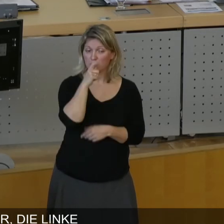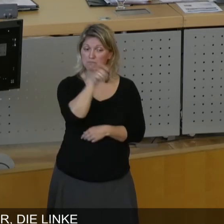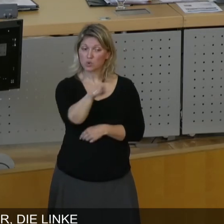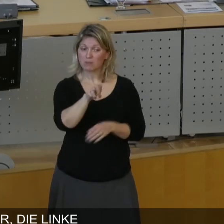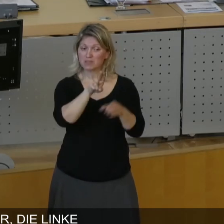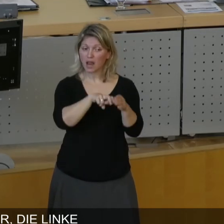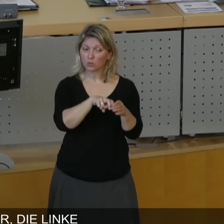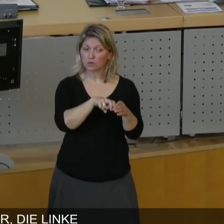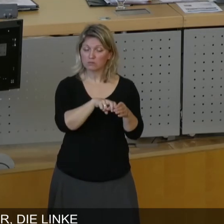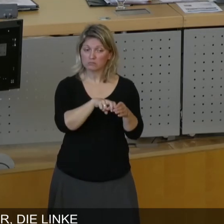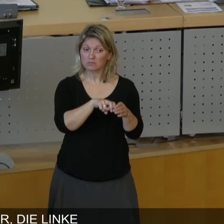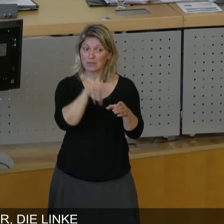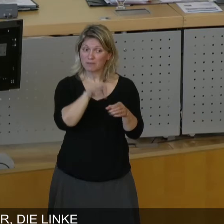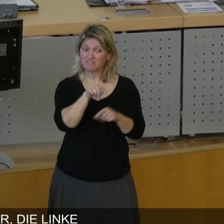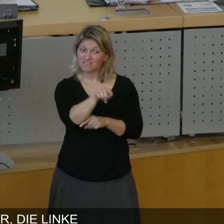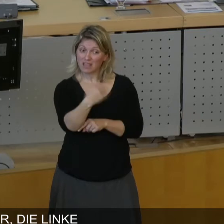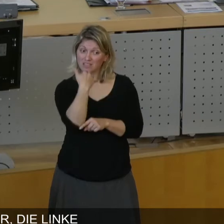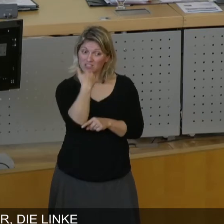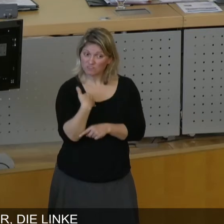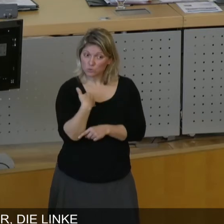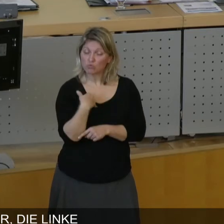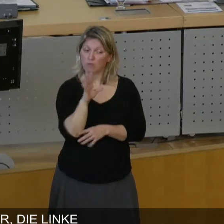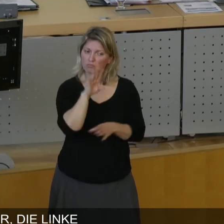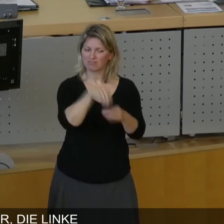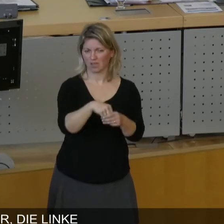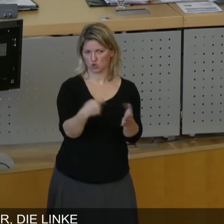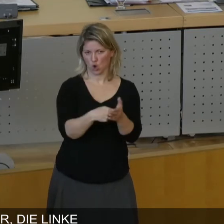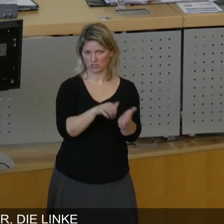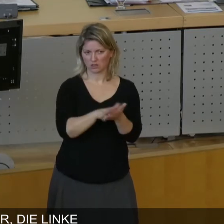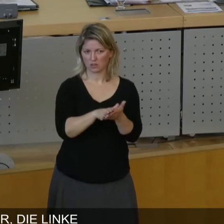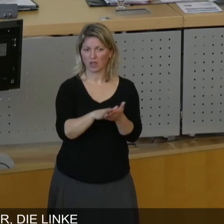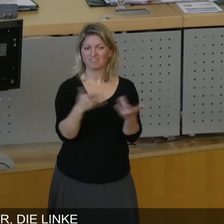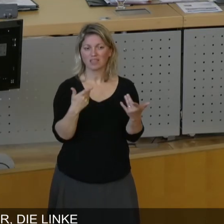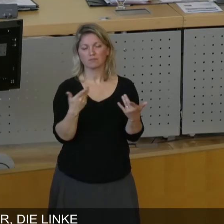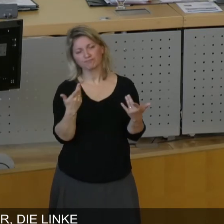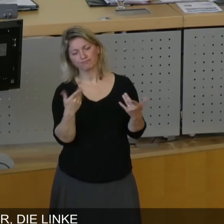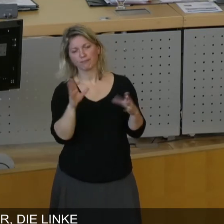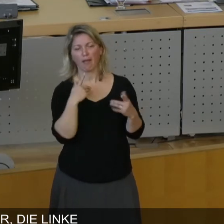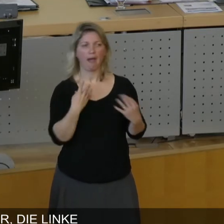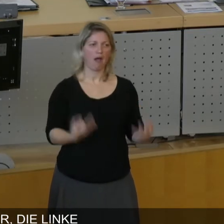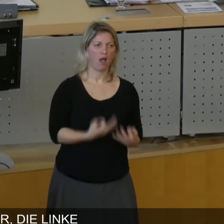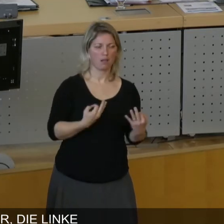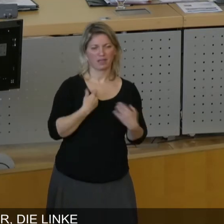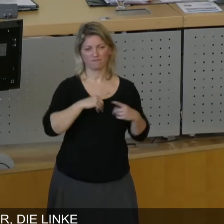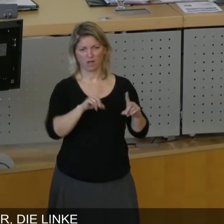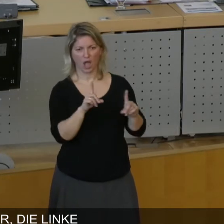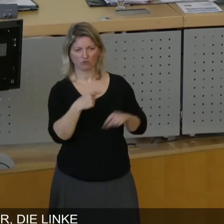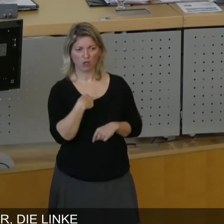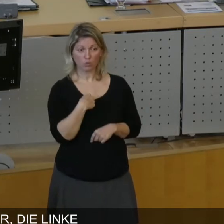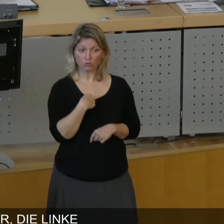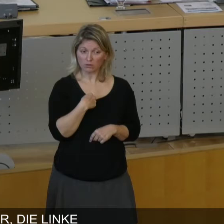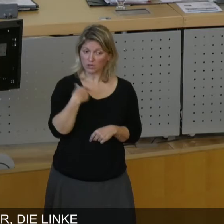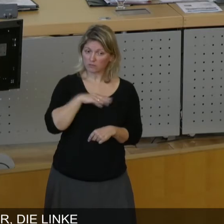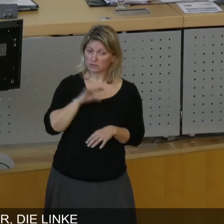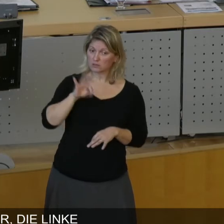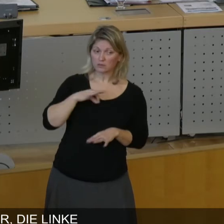da machen, wo sie von den Bürgern gewünscht wird. Wir machen eben keine Alibi-Veranstaltung aus, naja, wir haben uns jetzt